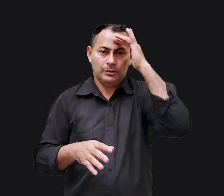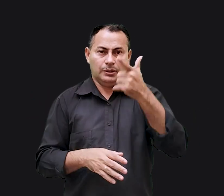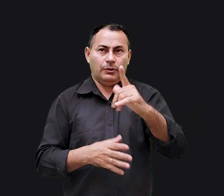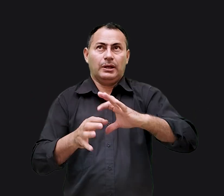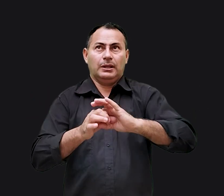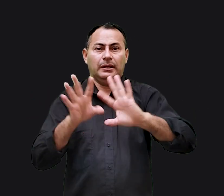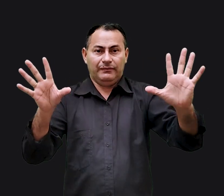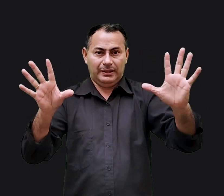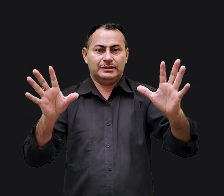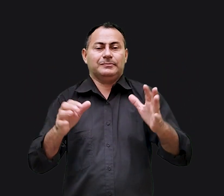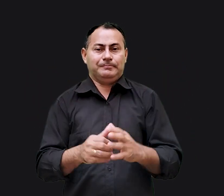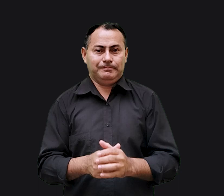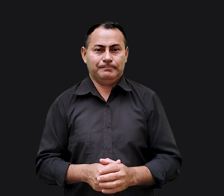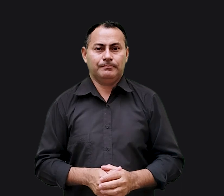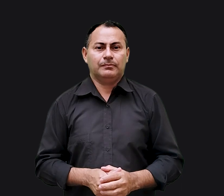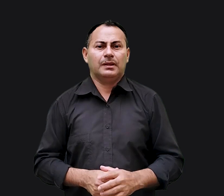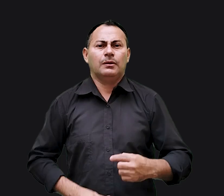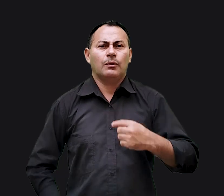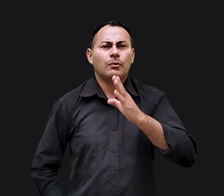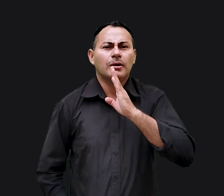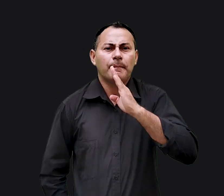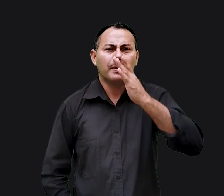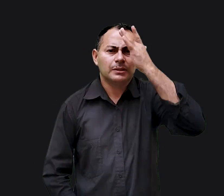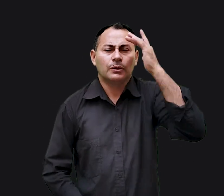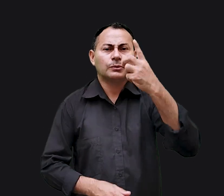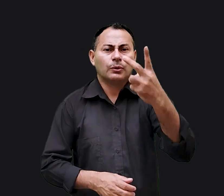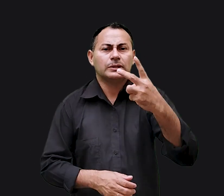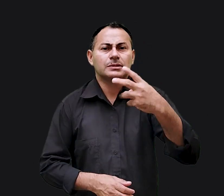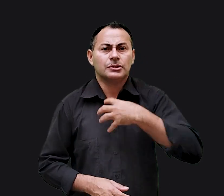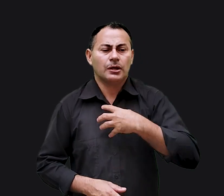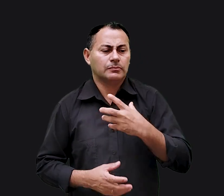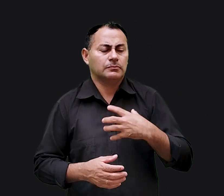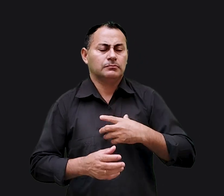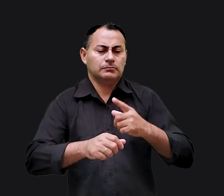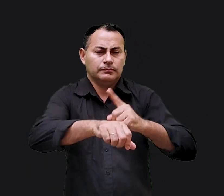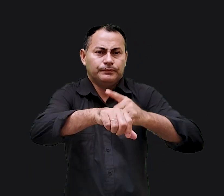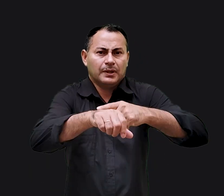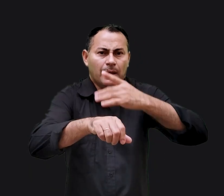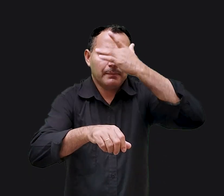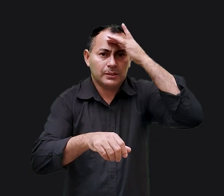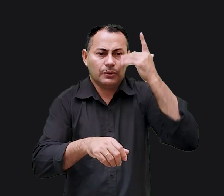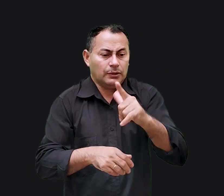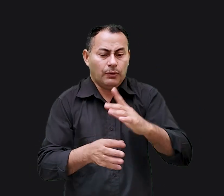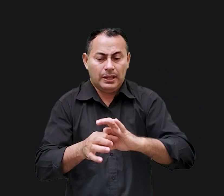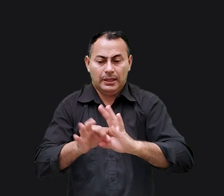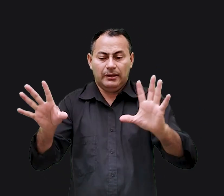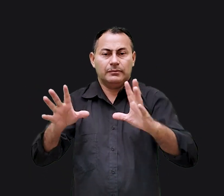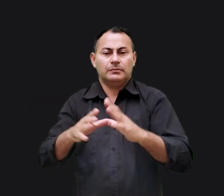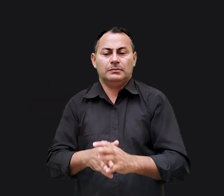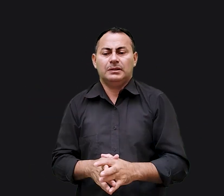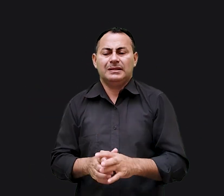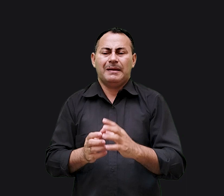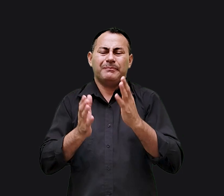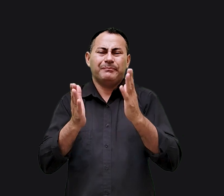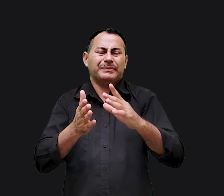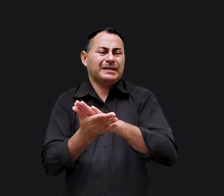livres e pessoas que não são livres. Já conheci pessoas dos dois tipos. A situação da pessoa que não é livre é